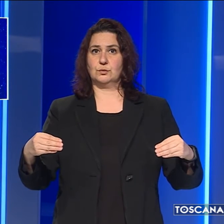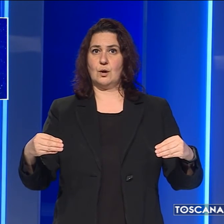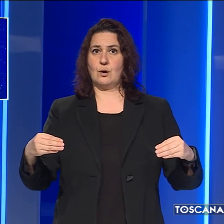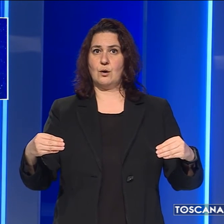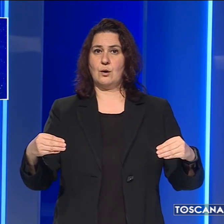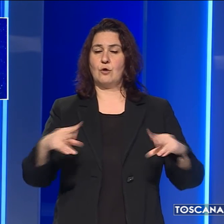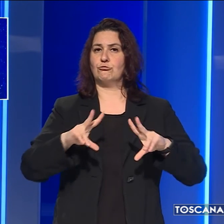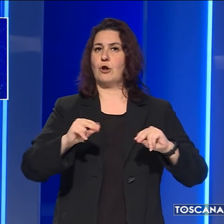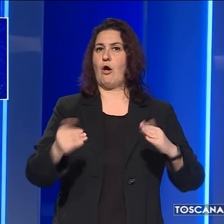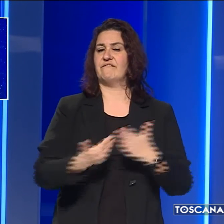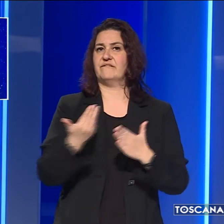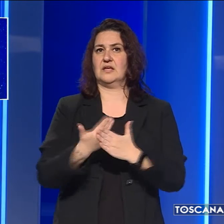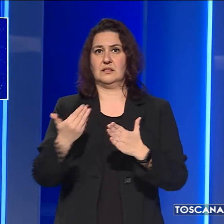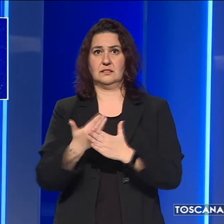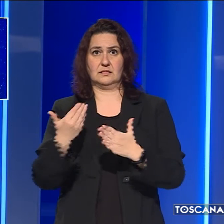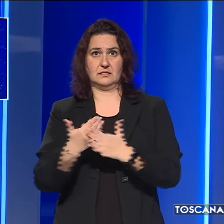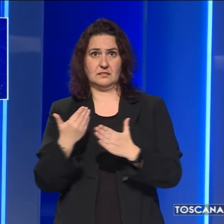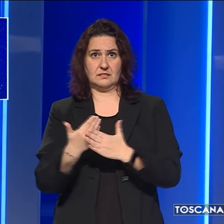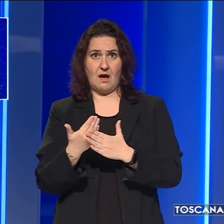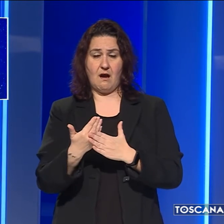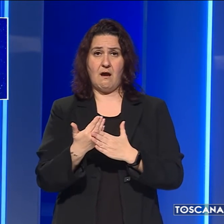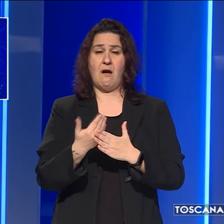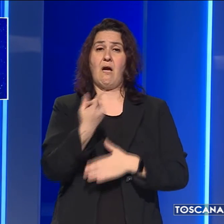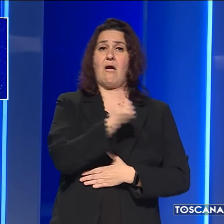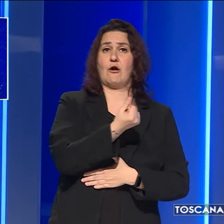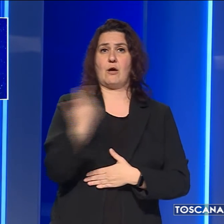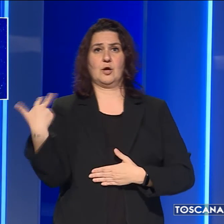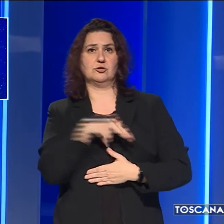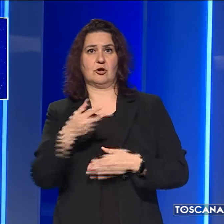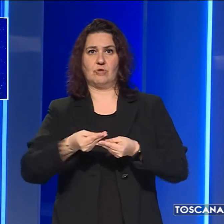sviluppo economico e sociale del territorio.